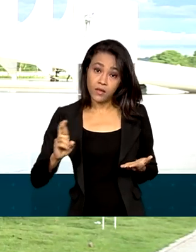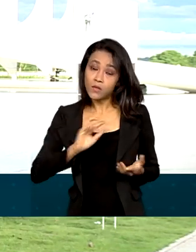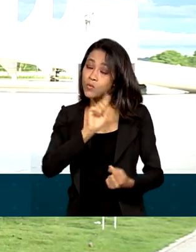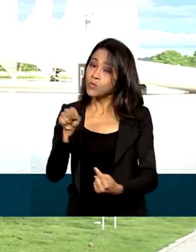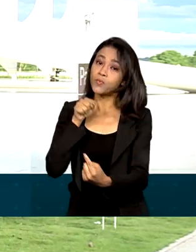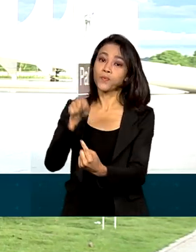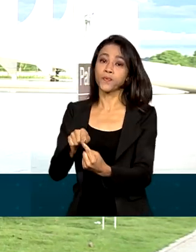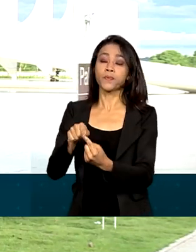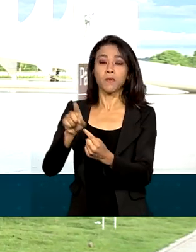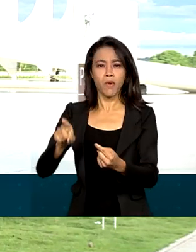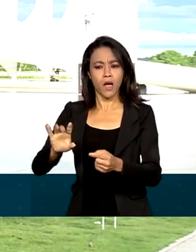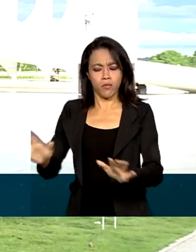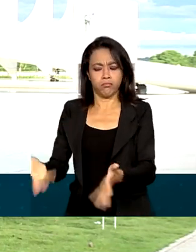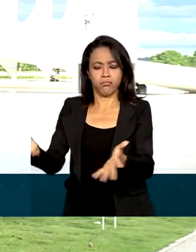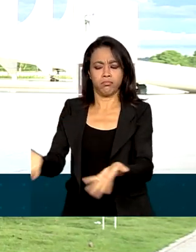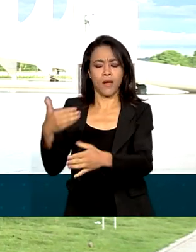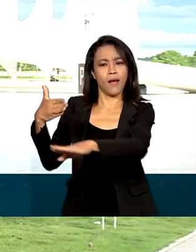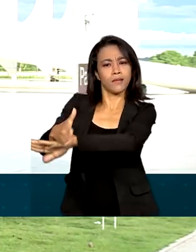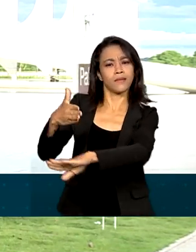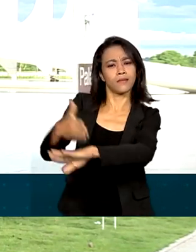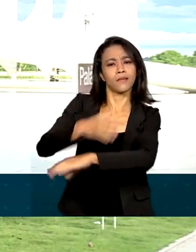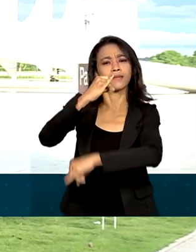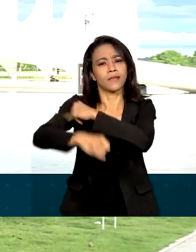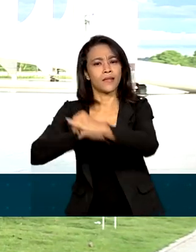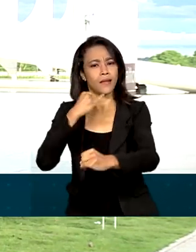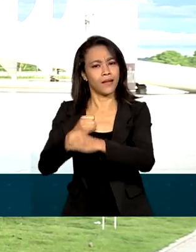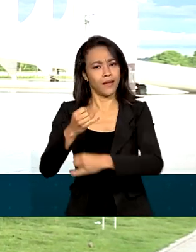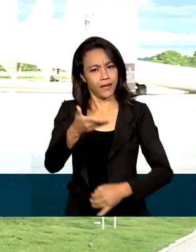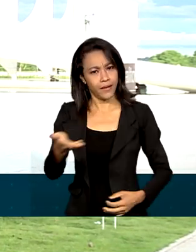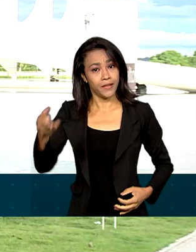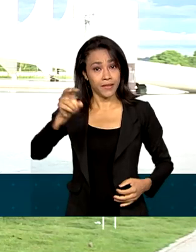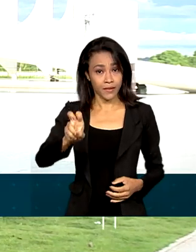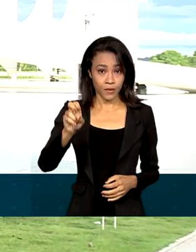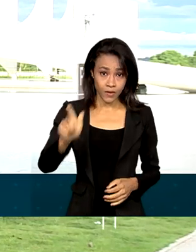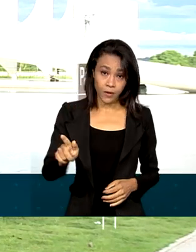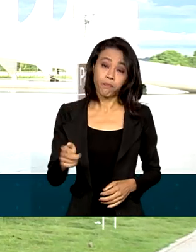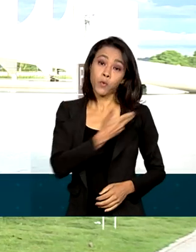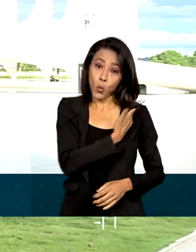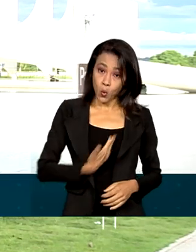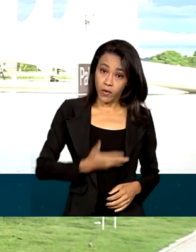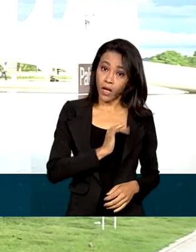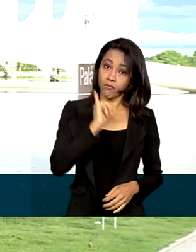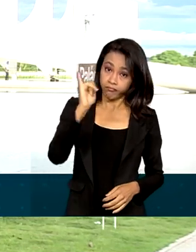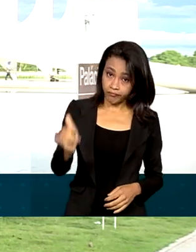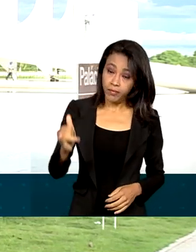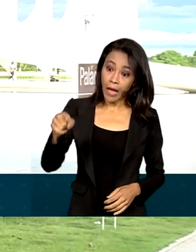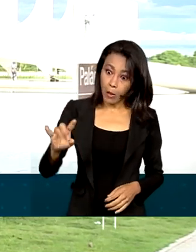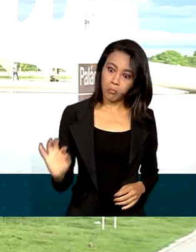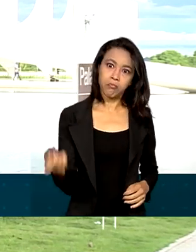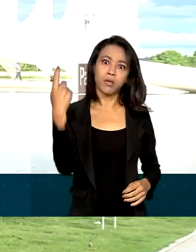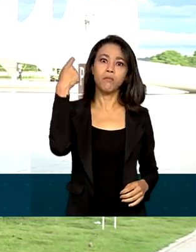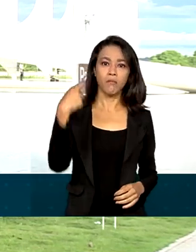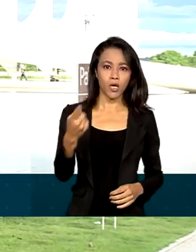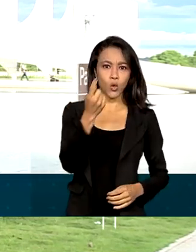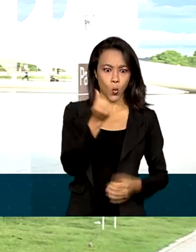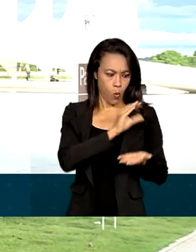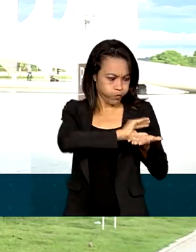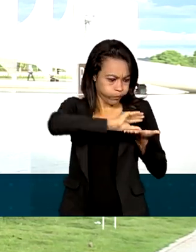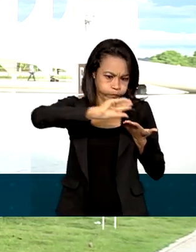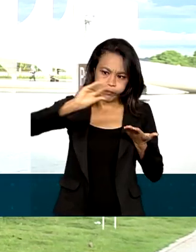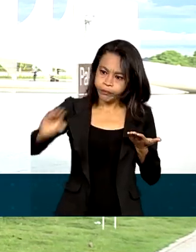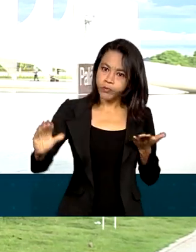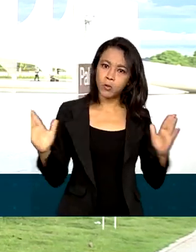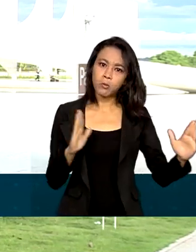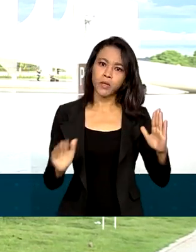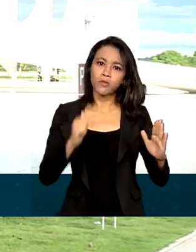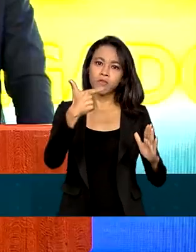investimentos na promoção do acesso à internet banda larga. Segundo o governo, é o primeiro grande repasse do fundo em